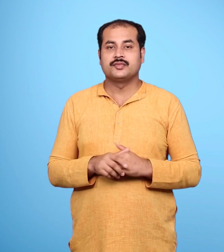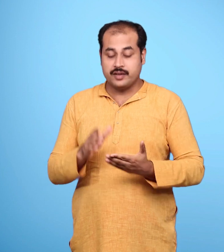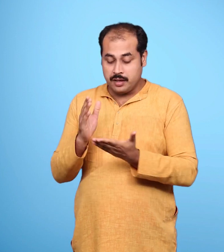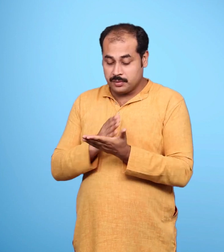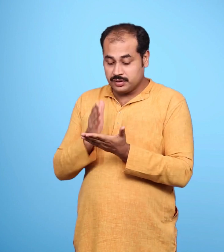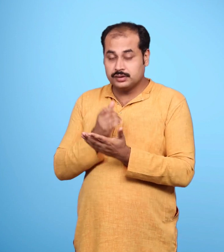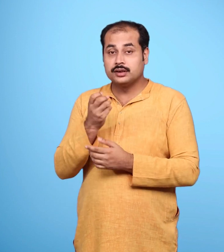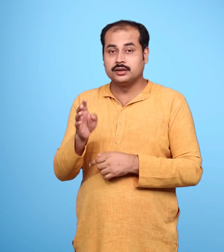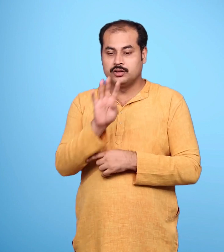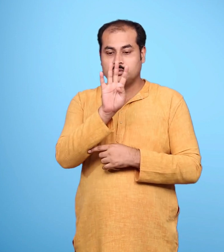प्रिष्ट 46